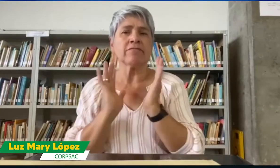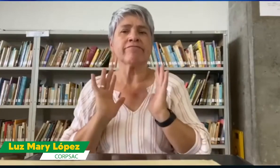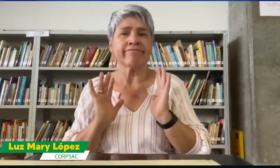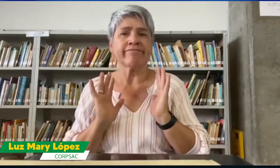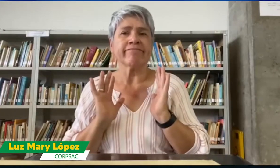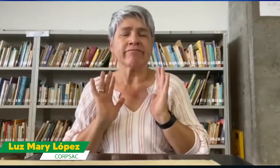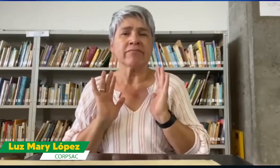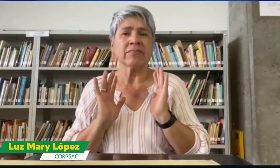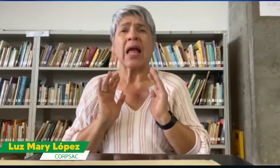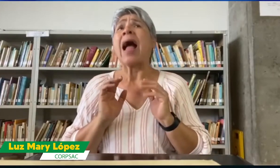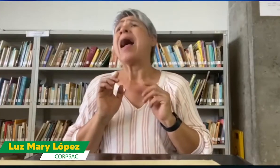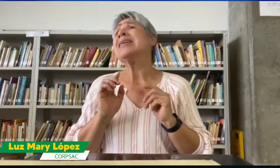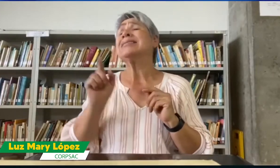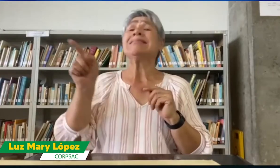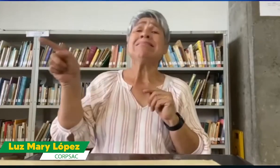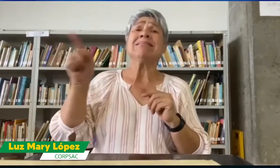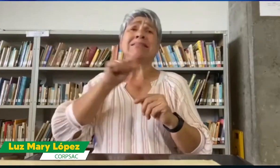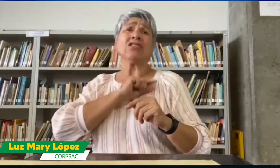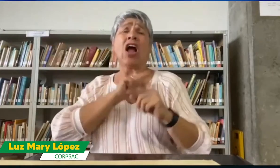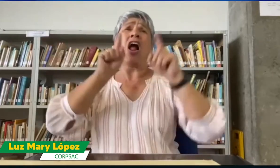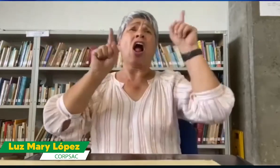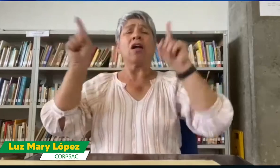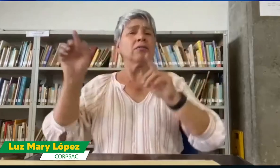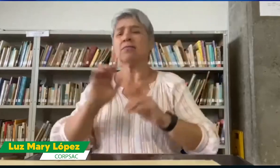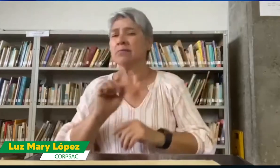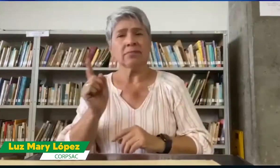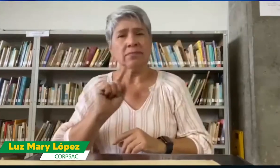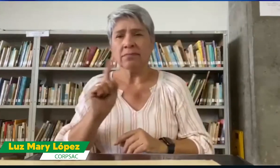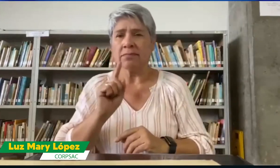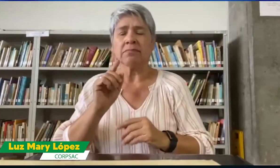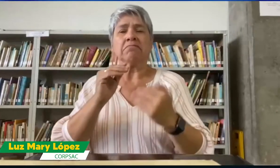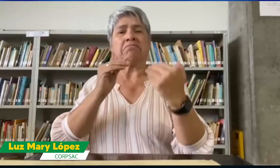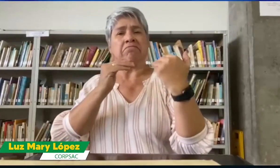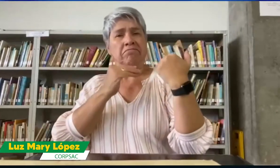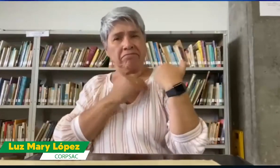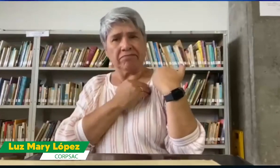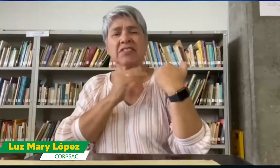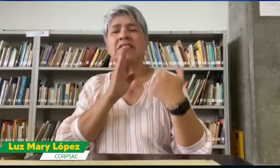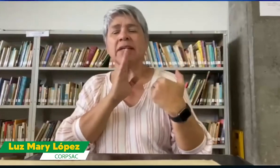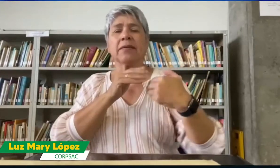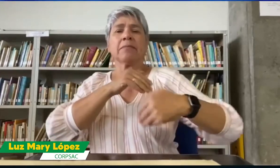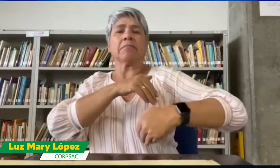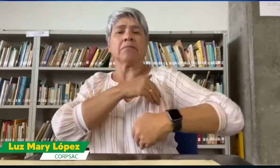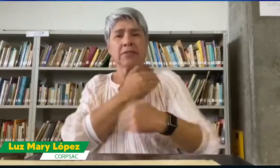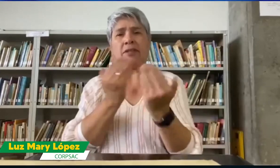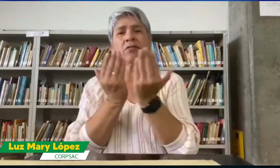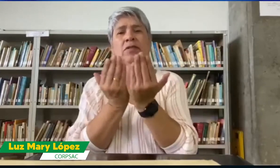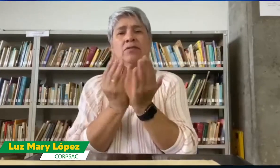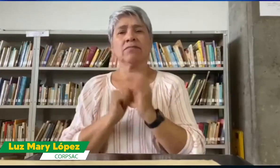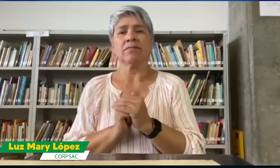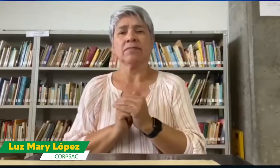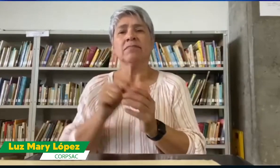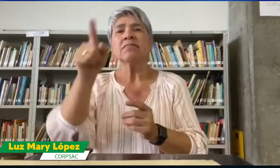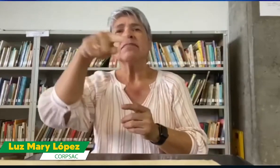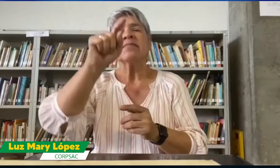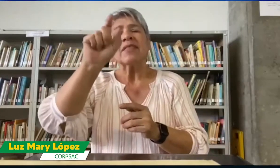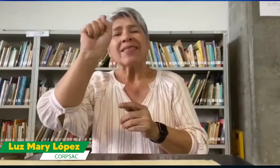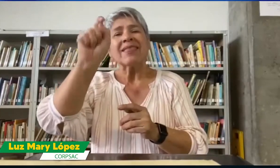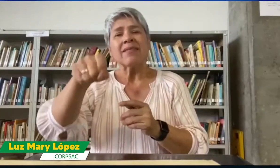directamente del Ministerio de Educación, no es que vamos a señalar el insor, no, la responsabilidad directa es el